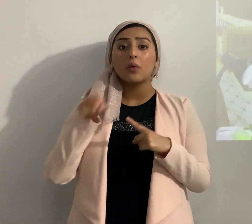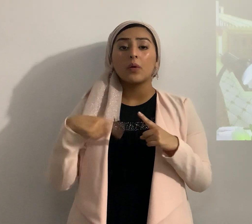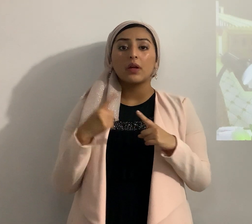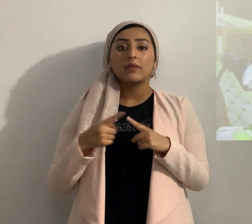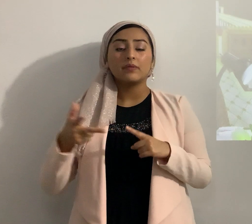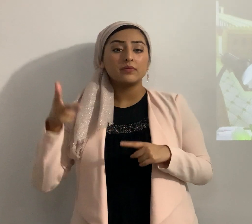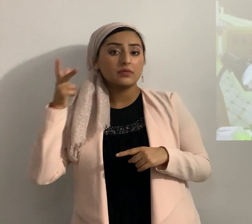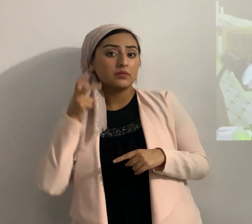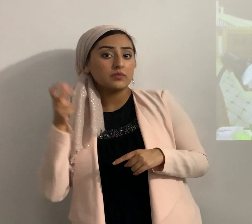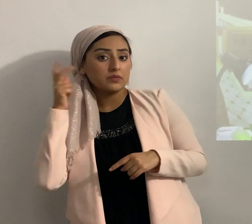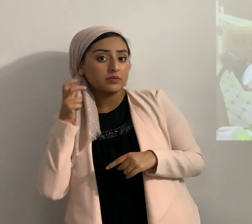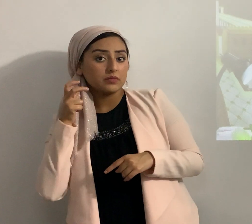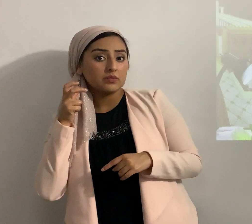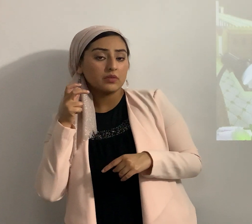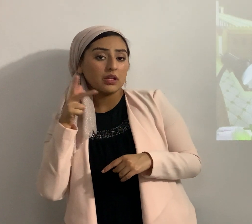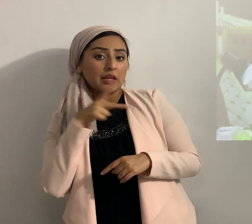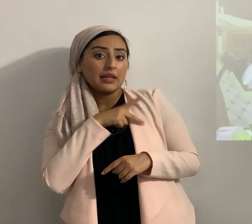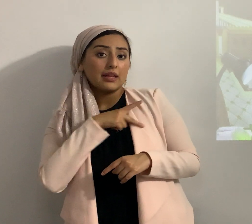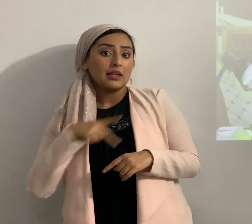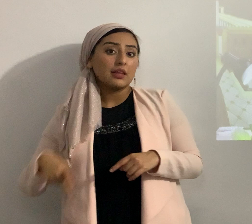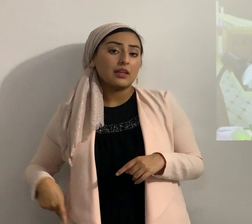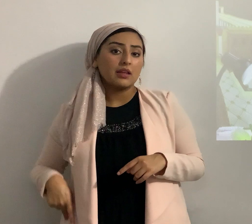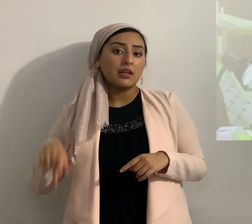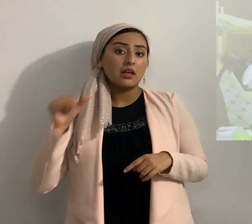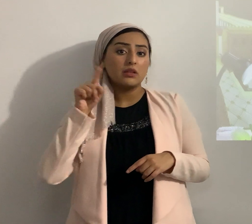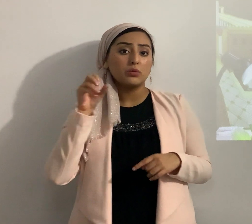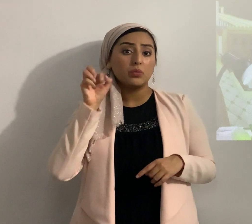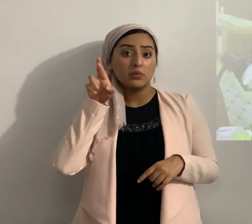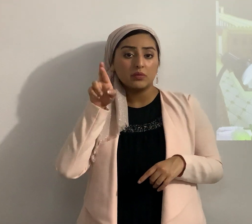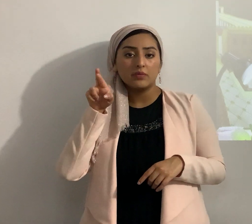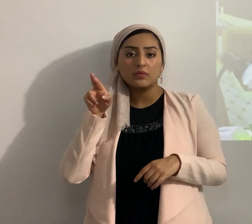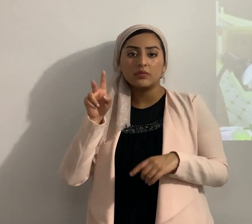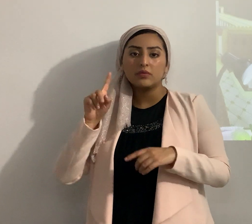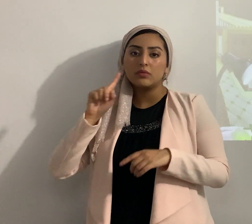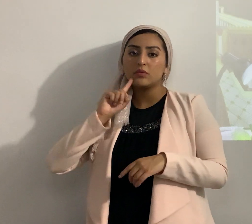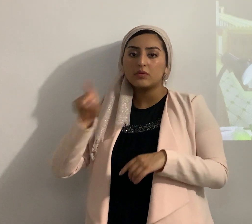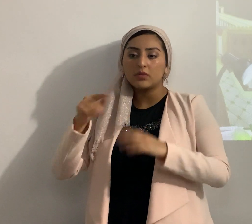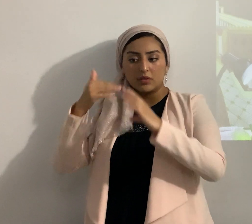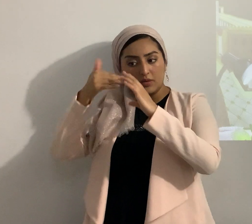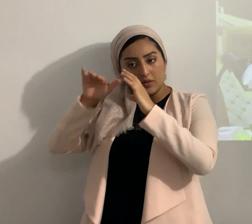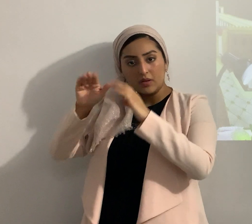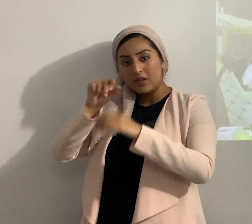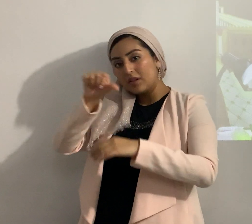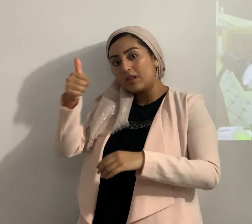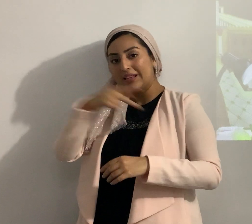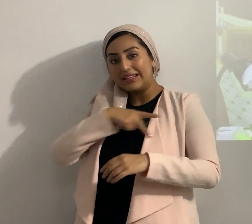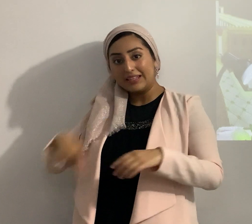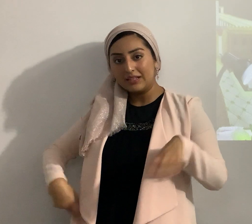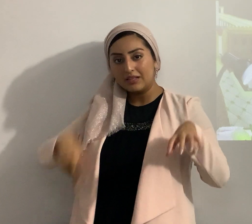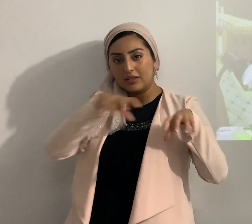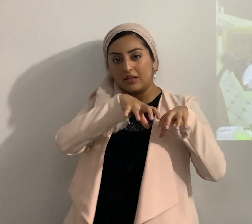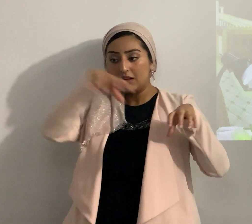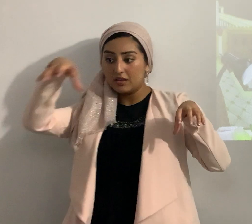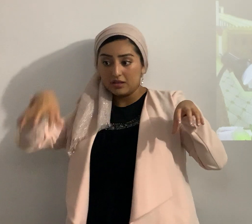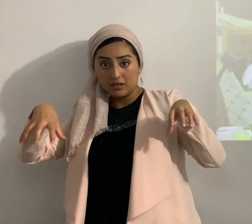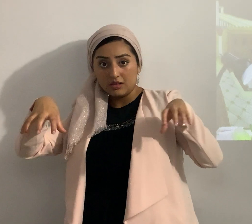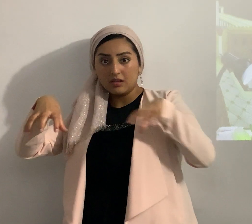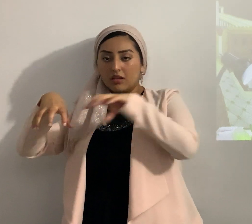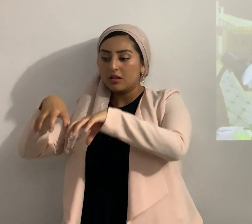Javín rey de Azor envió mensaje a Jovav rey de Madón al rey de Simrón al rey de